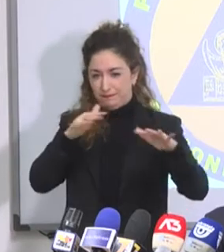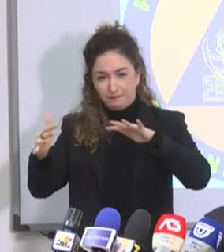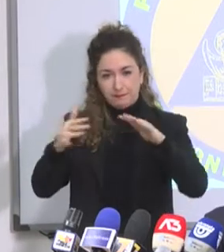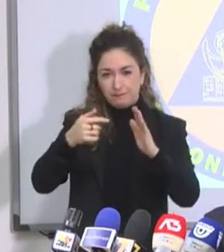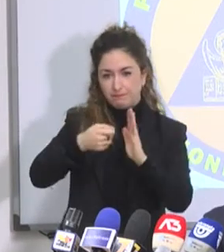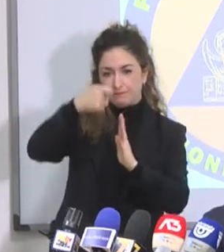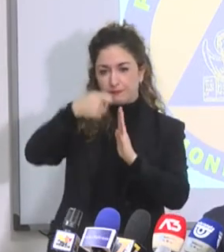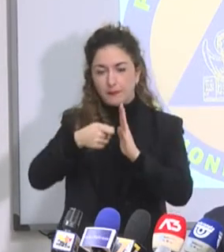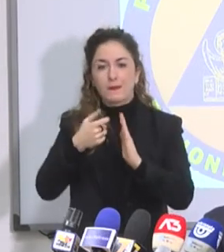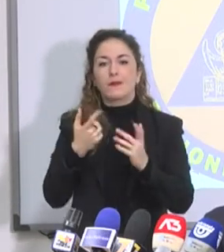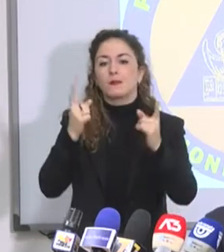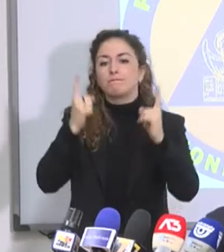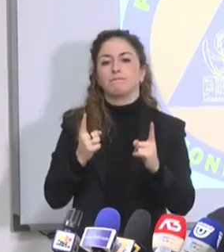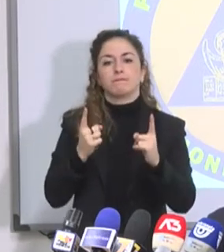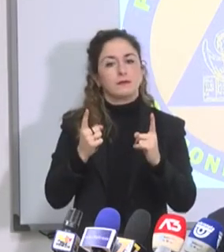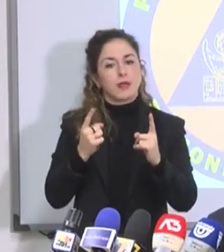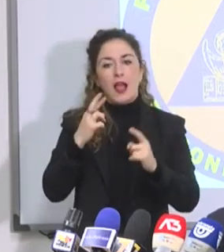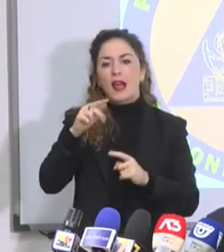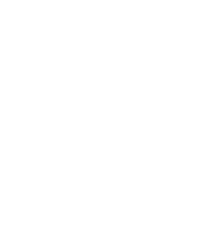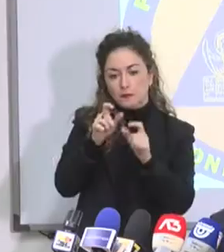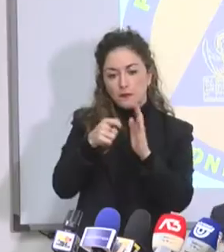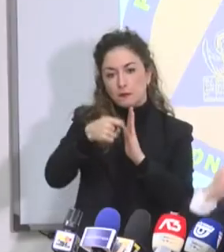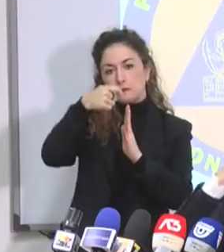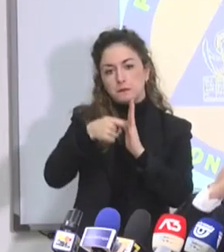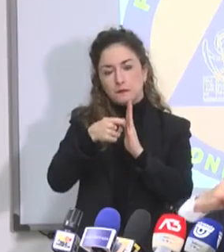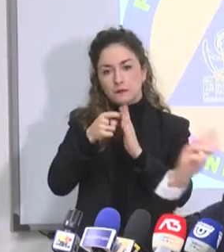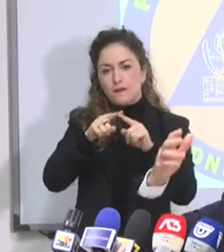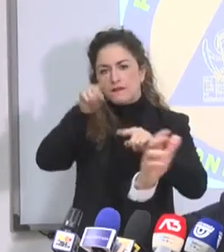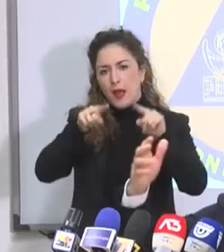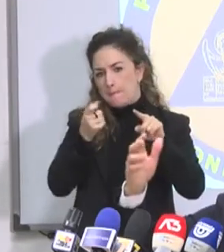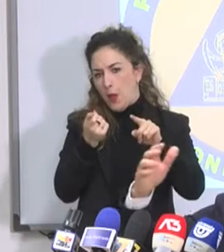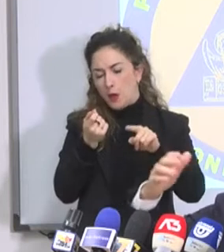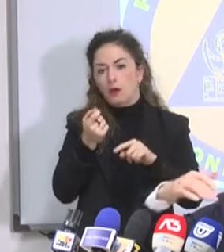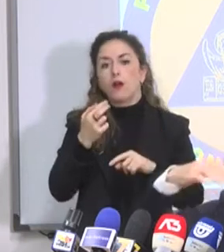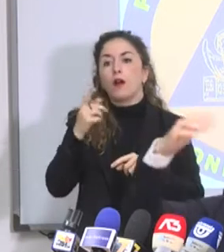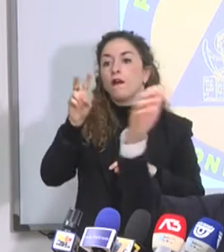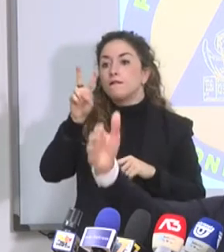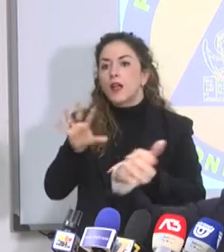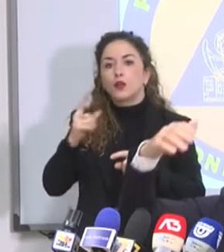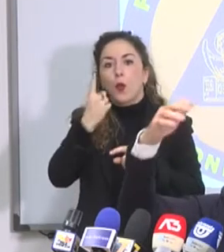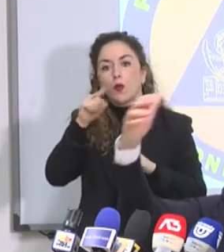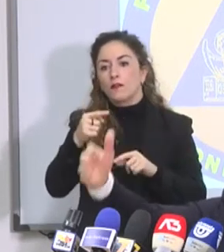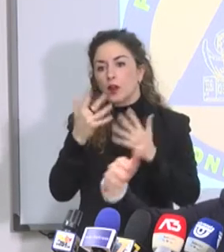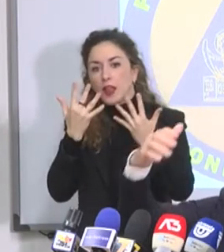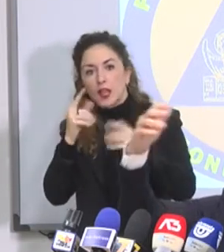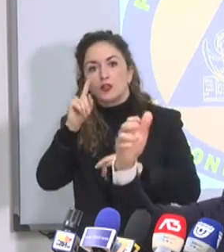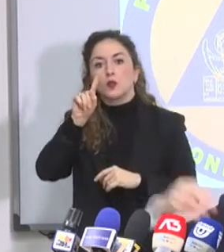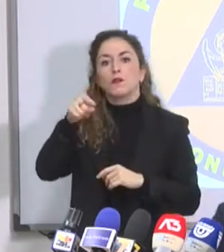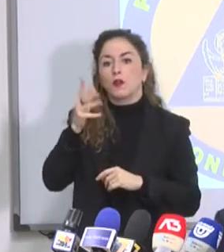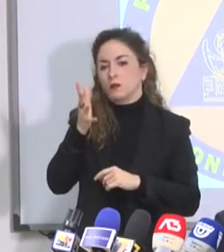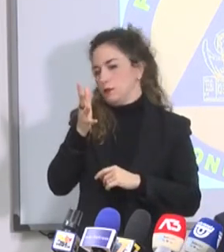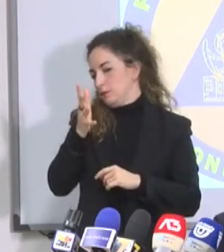ancora con esattezza. Di certo non abbiamo R Conti alti. Se qualcuno si aspetta un R Conti del Veneto, 1,10, 1,15,